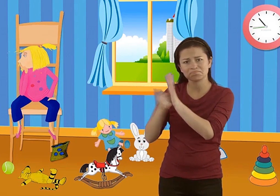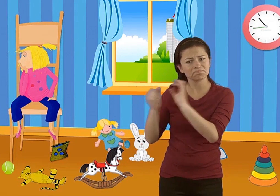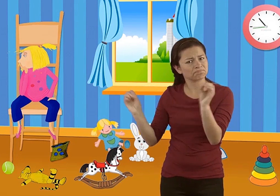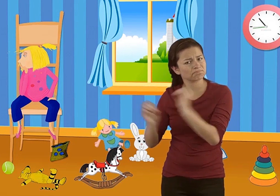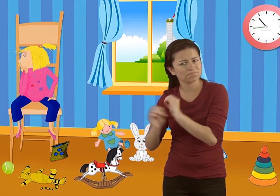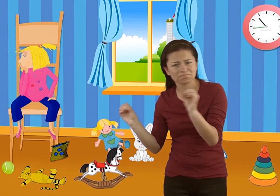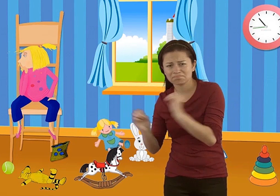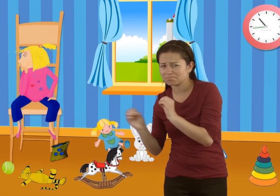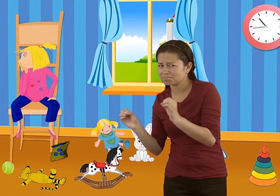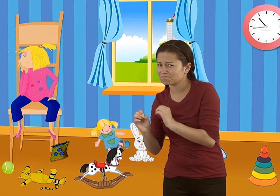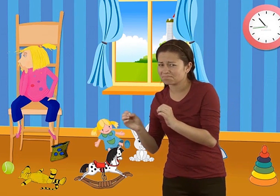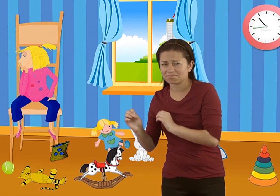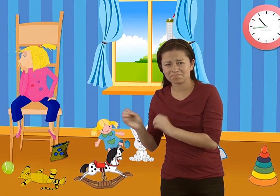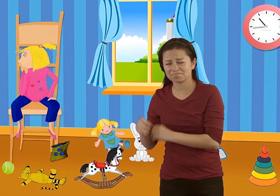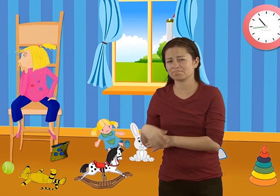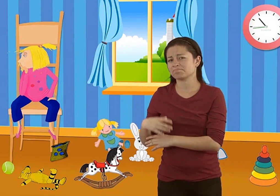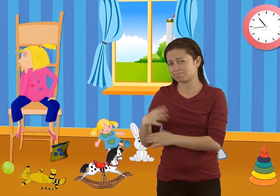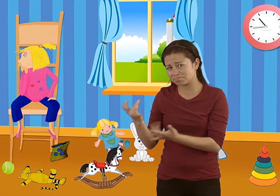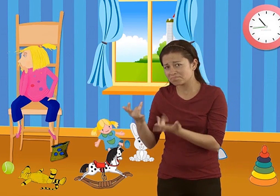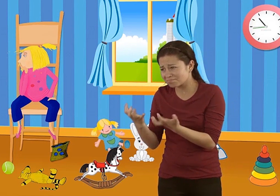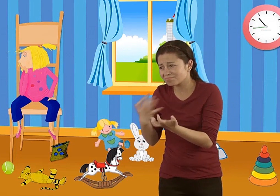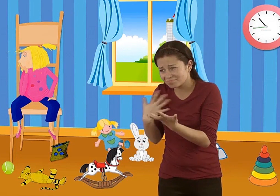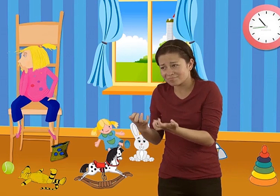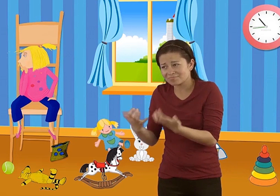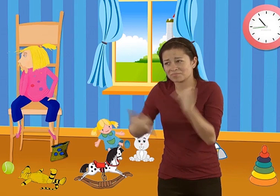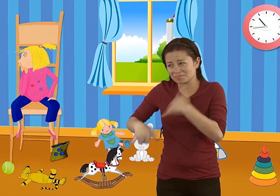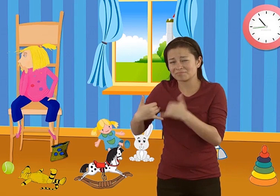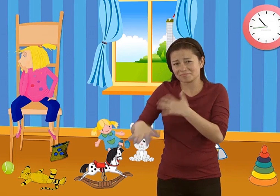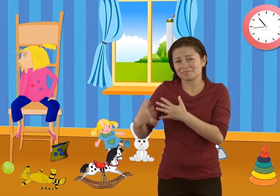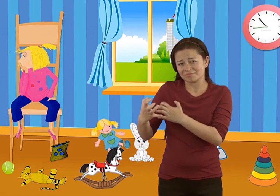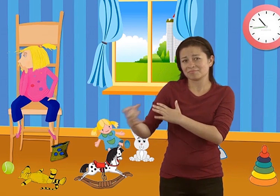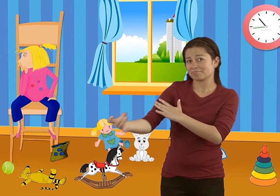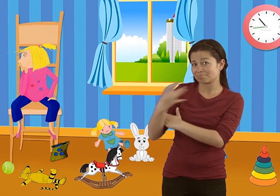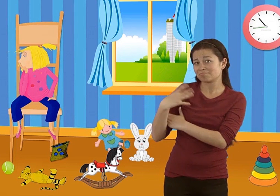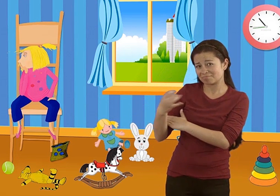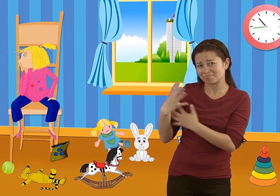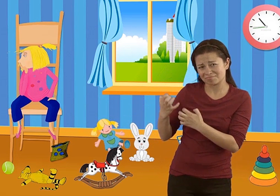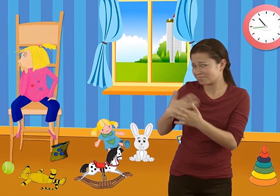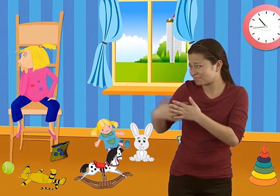golpear la puerta. Quería jugar y esta vez no le importaba perder el juego de la memoria.